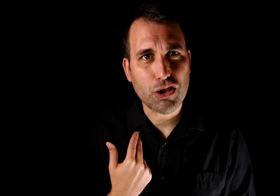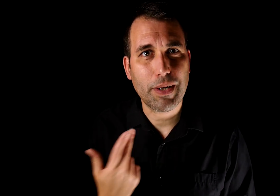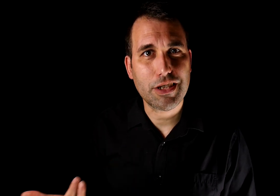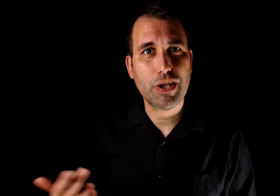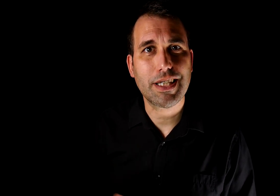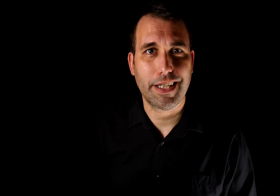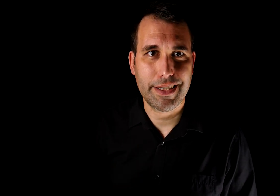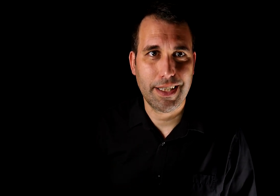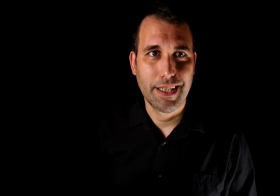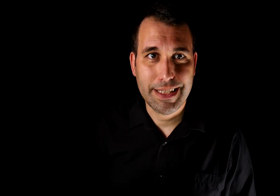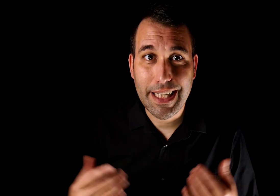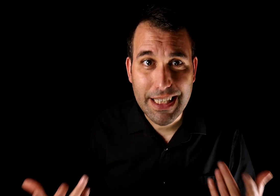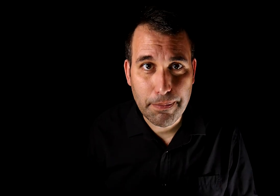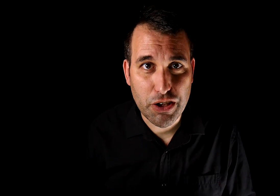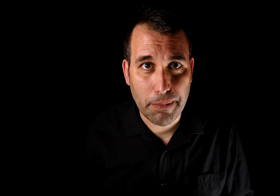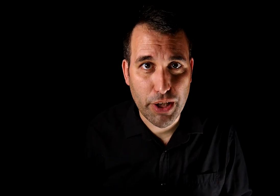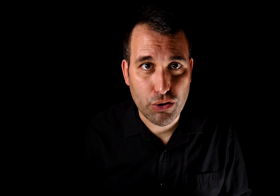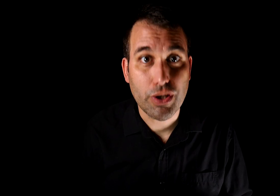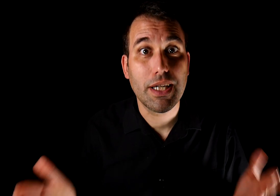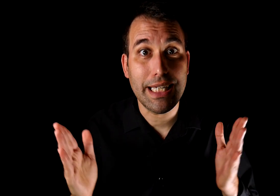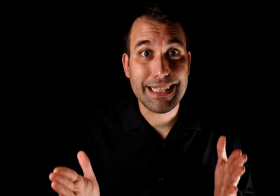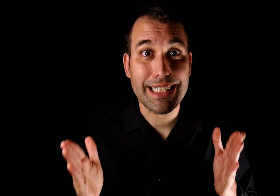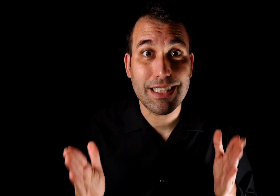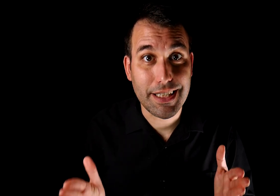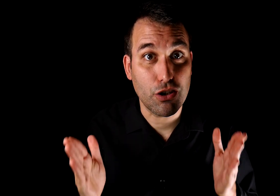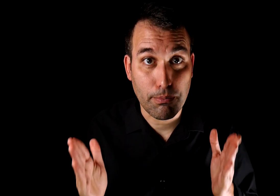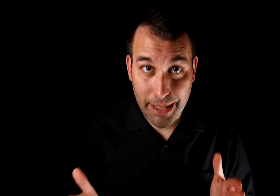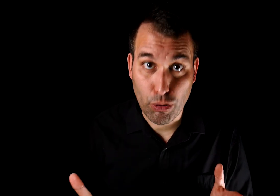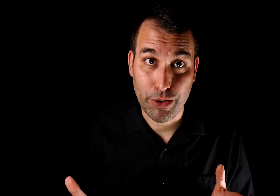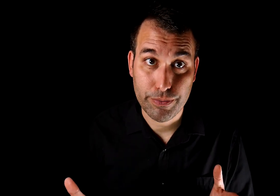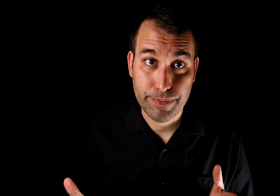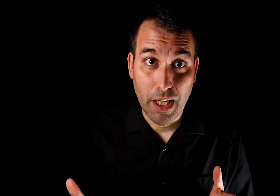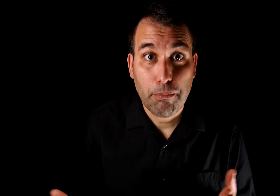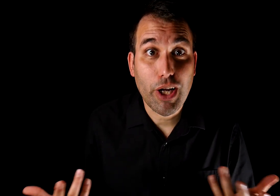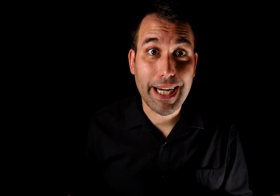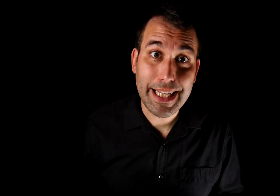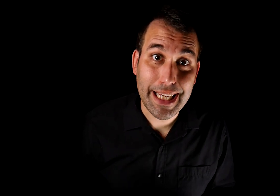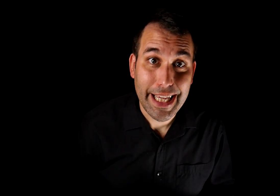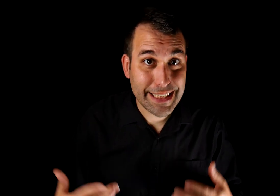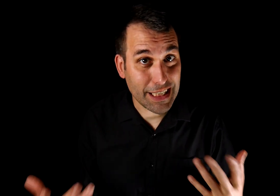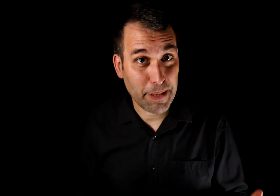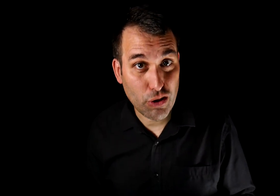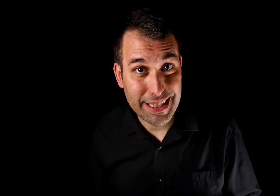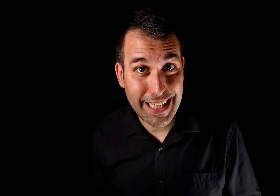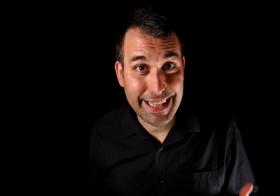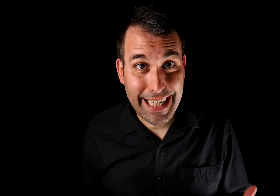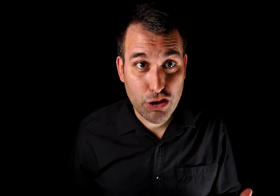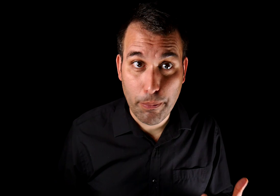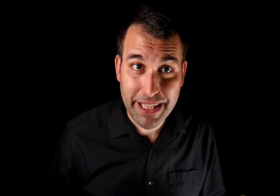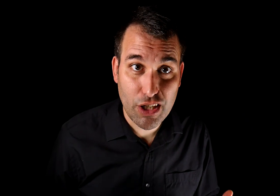sobre la historia extraterrestre. Si te dejas impresionar por esto, estás siendo manipulado. Porque la realidad es que las personas tienen derecho a pedir